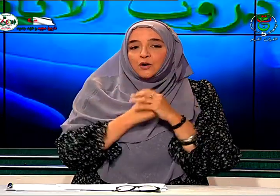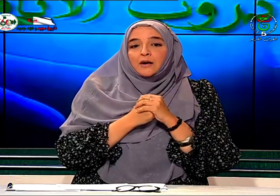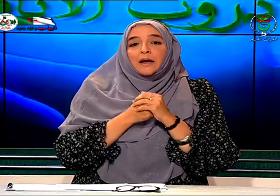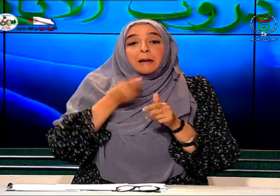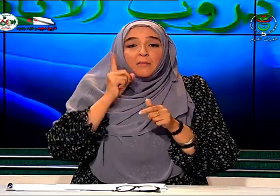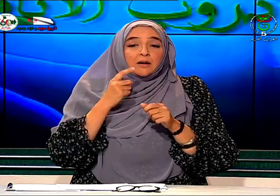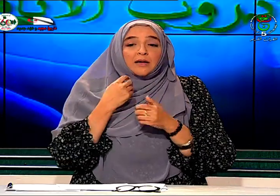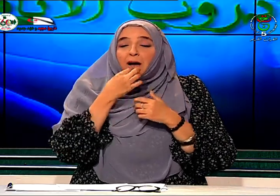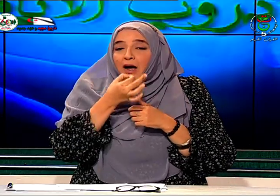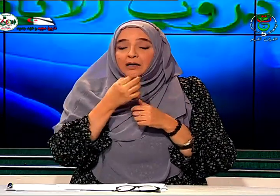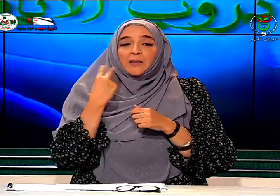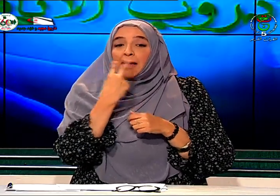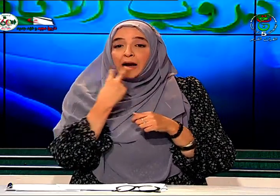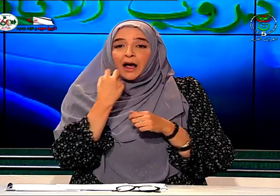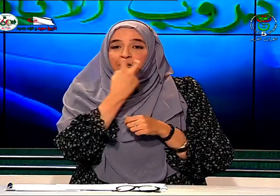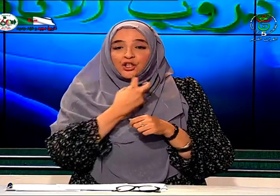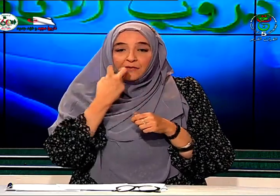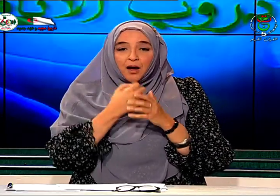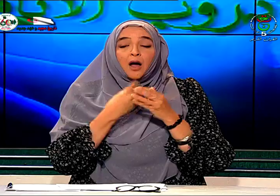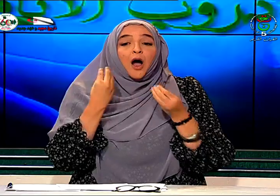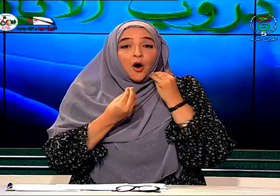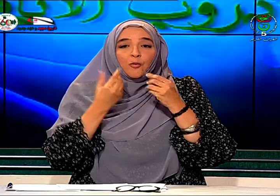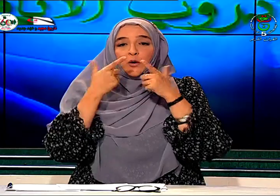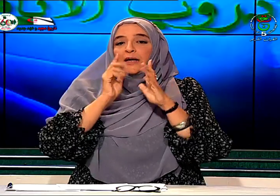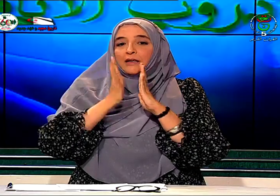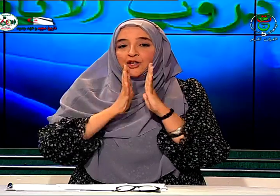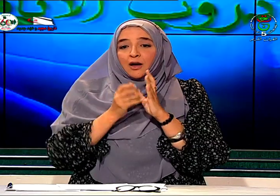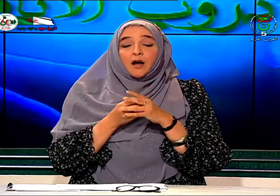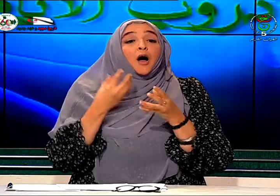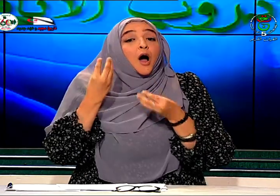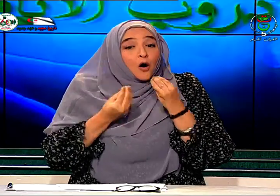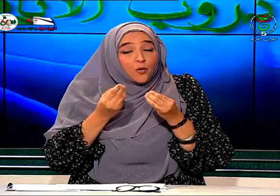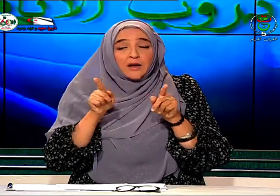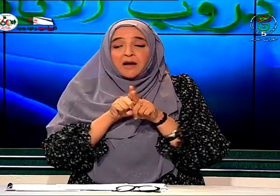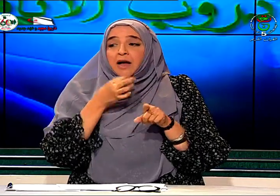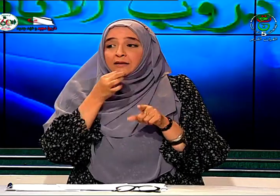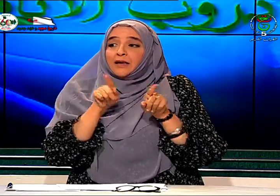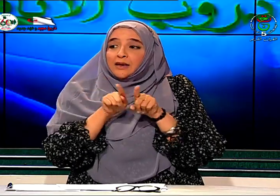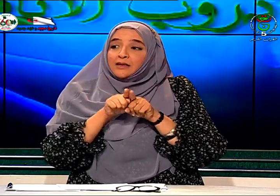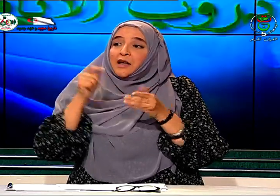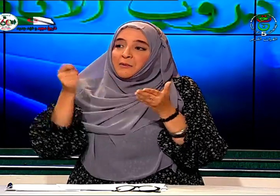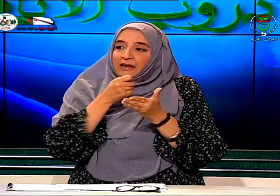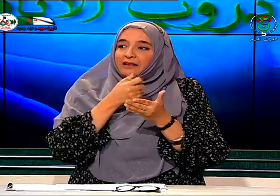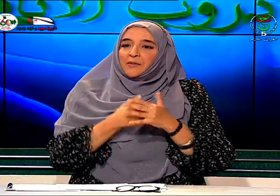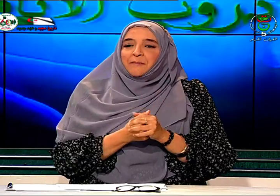إما كما قالت بالقراءة على الشفاه أو بلغة الإشارة أو كما قالت كذلك بالكتابة